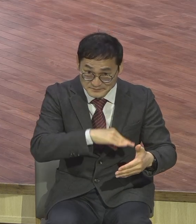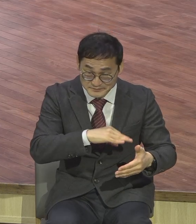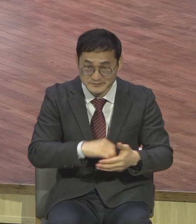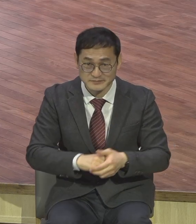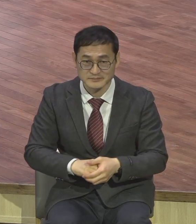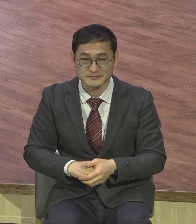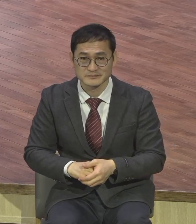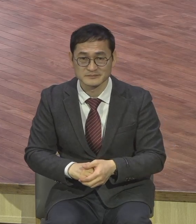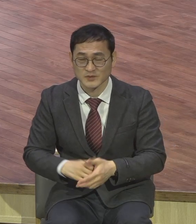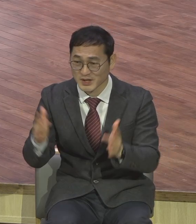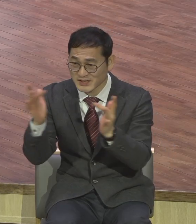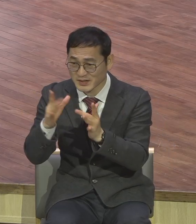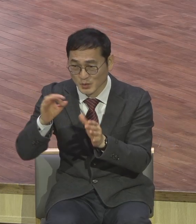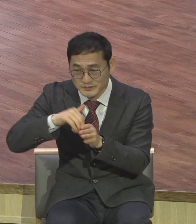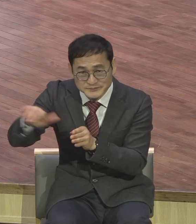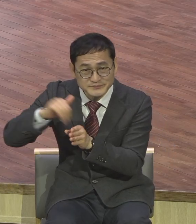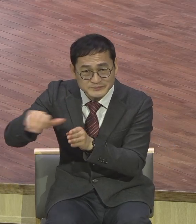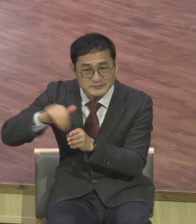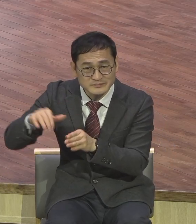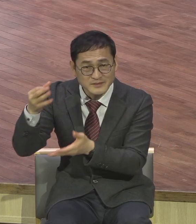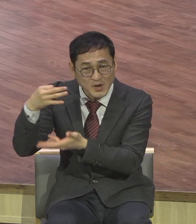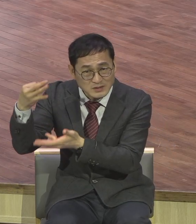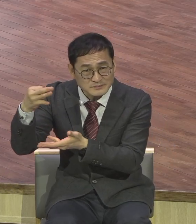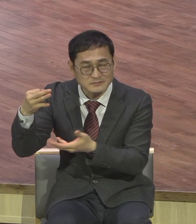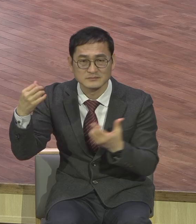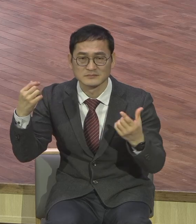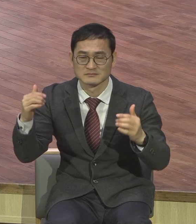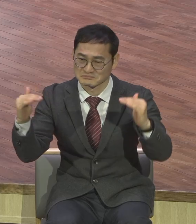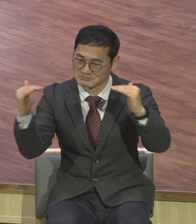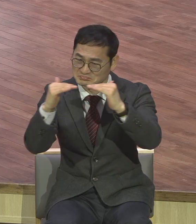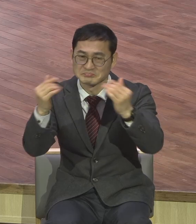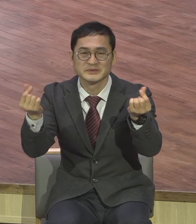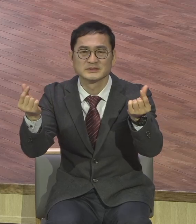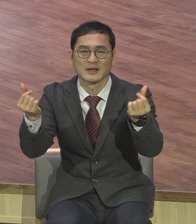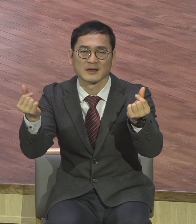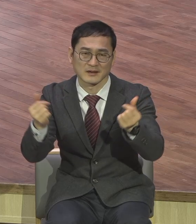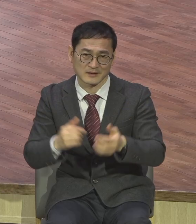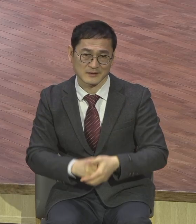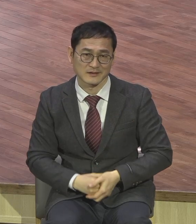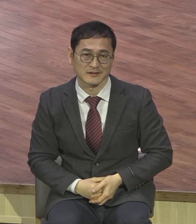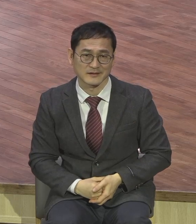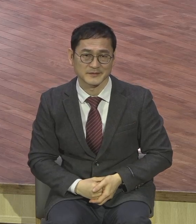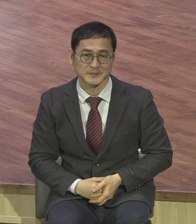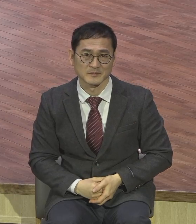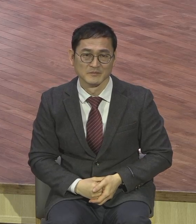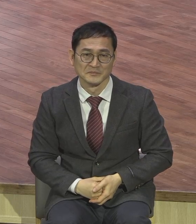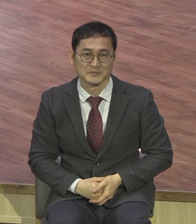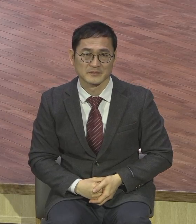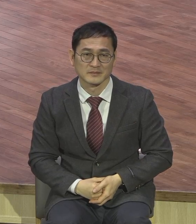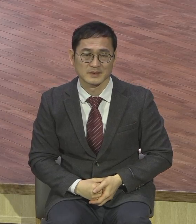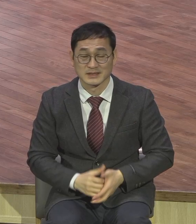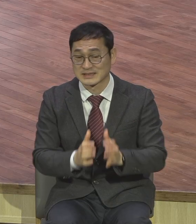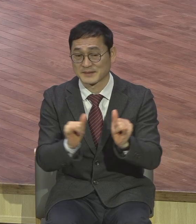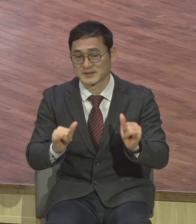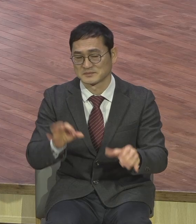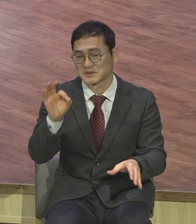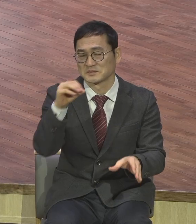보면서 우리 영교의 성도들은 사람 앞에서가 아니라 정말 하나님 앞에서 예배를